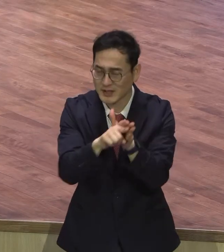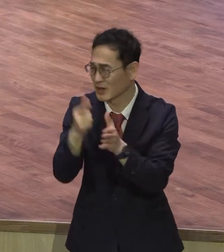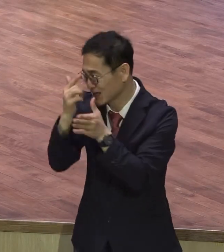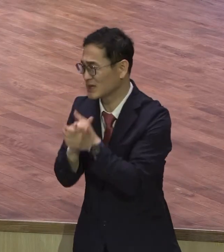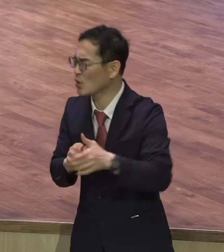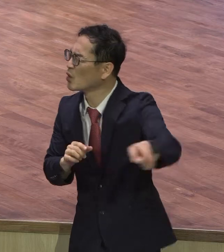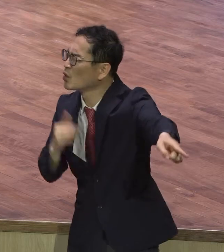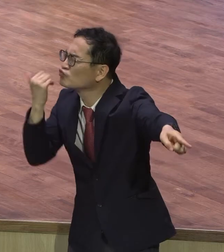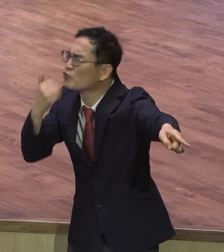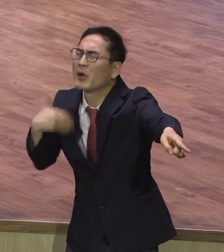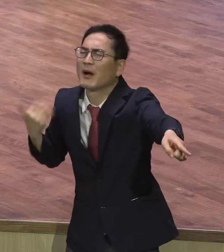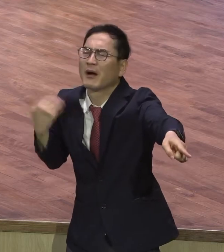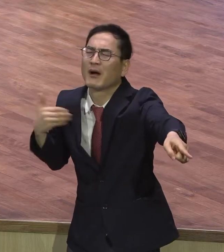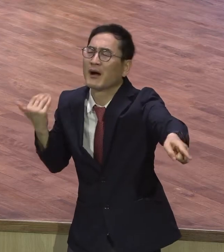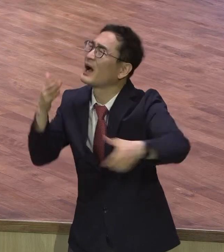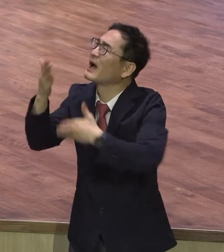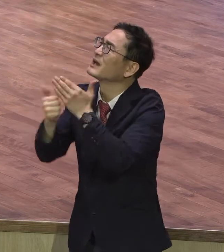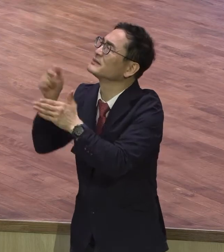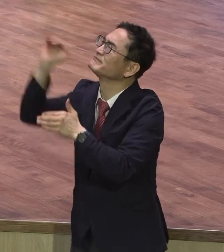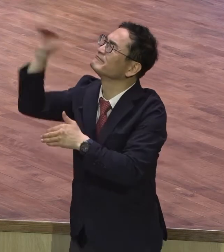하지만 하지만 우리는 우리는 하나님의 하나님의 언약 언약 찾고 기도하는 겁니다.